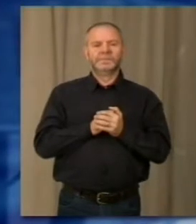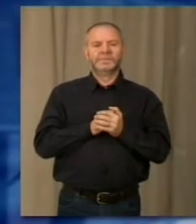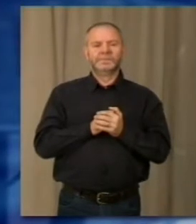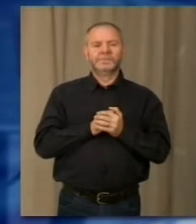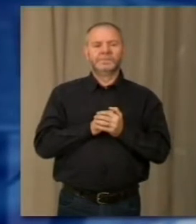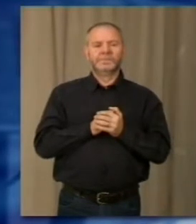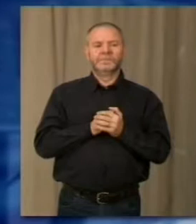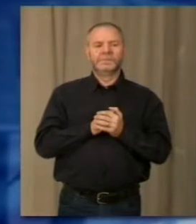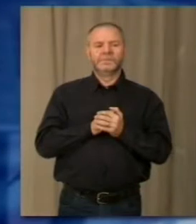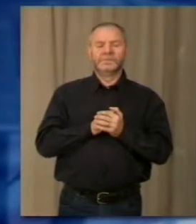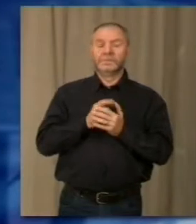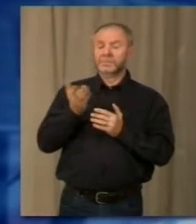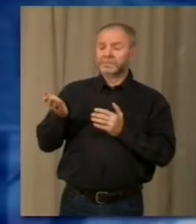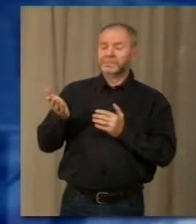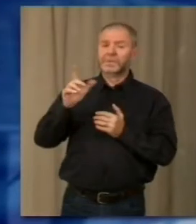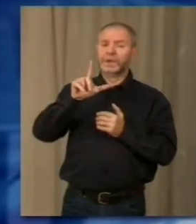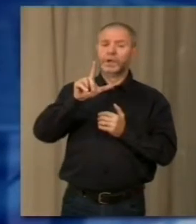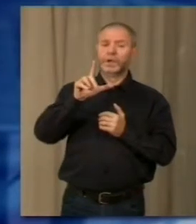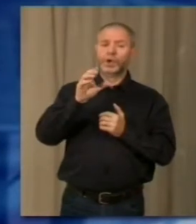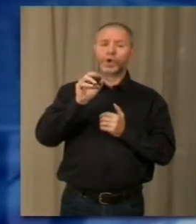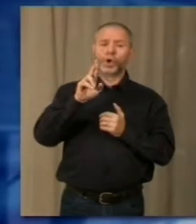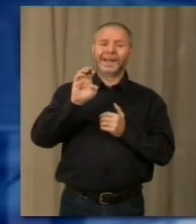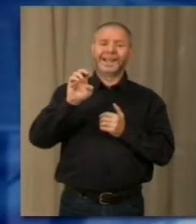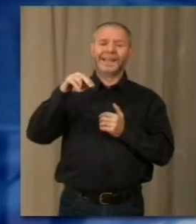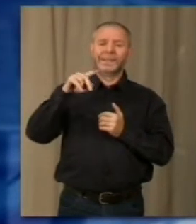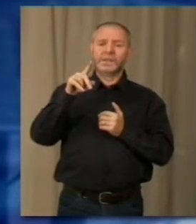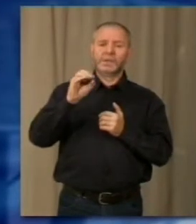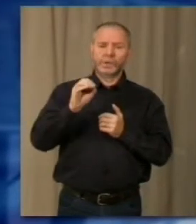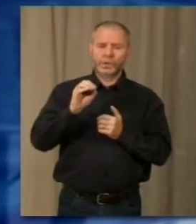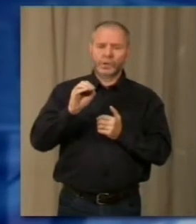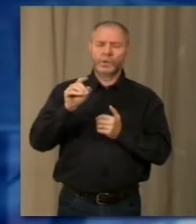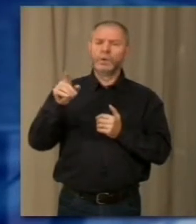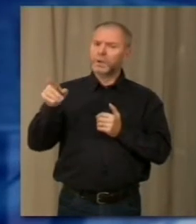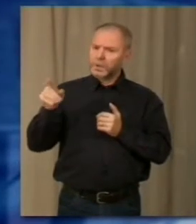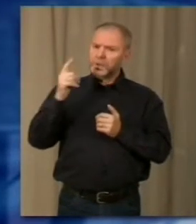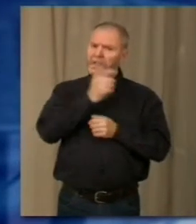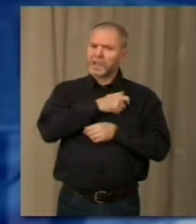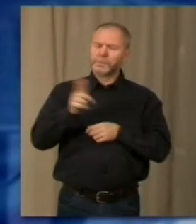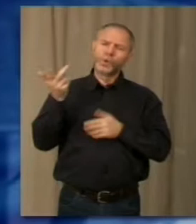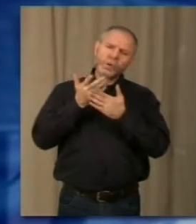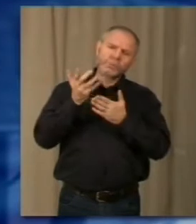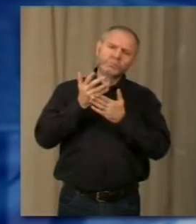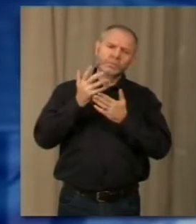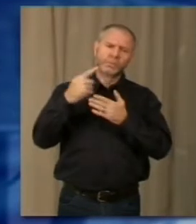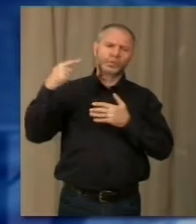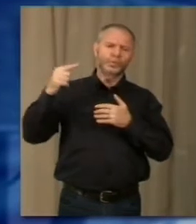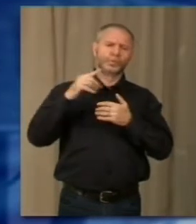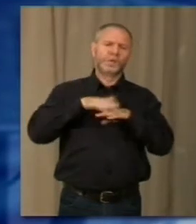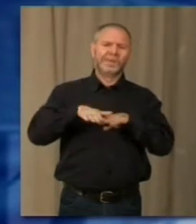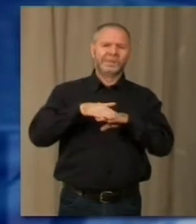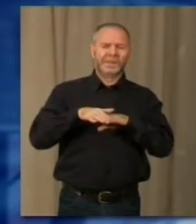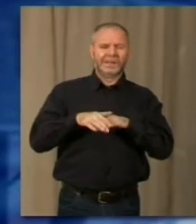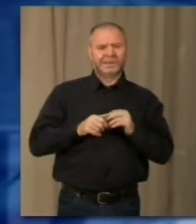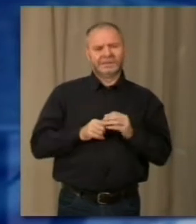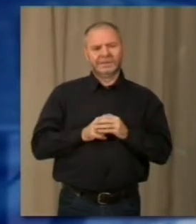Lorenzo, bella serata qui gestita dal Fomarco Calcio perché un campione come te ha raccontato le sue esperienze ma soprattutto la cosa più